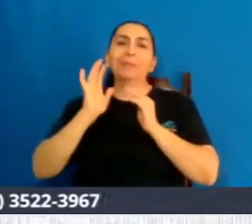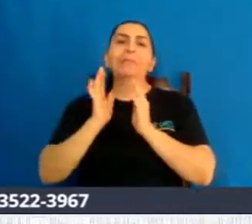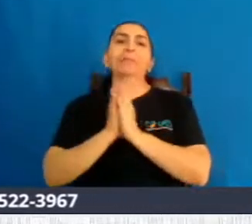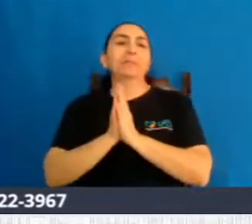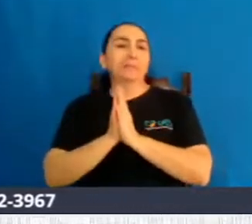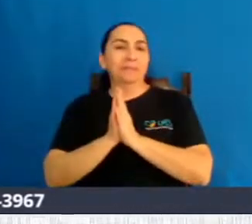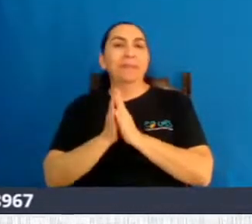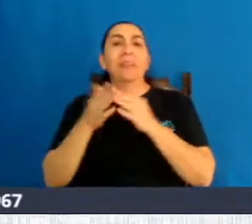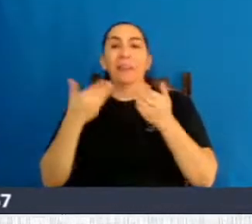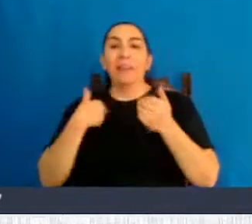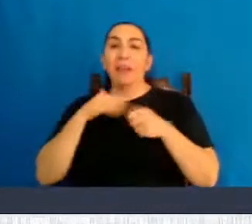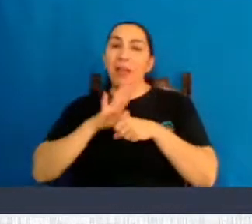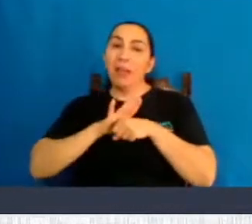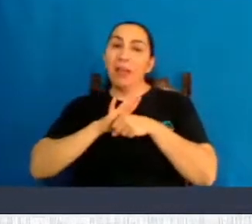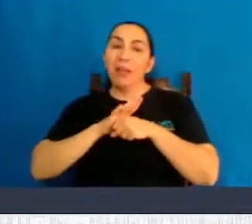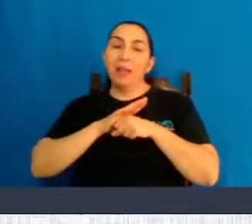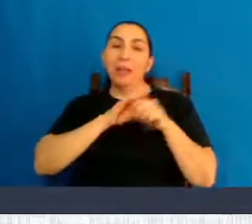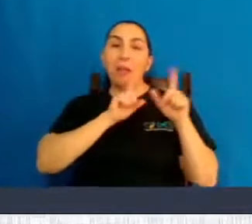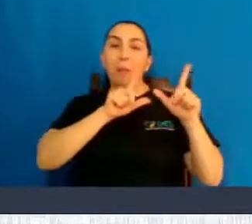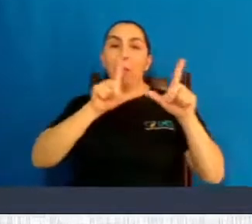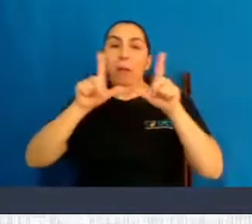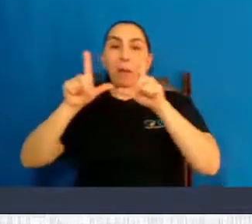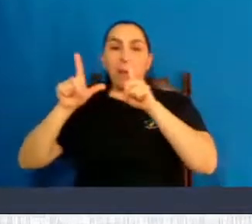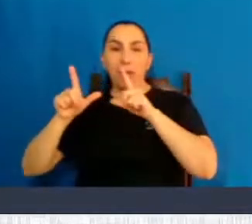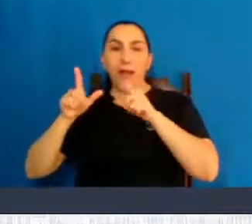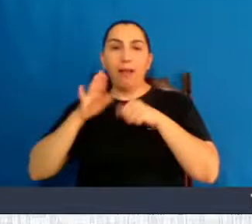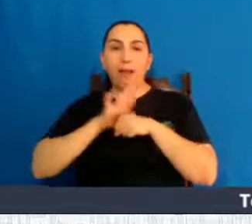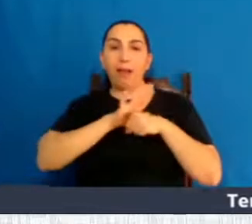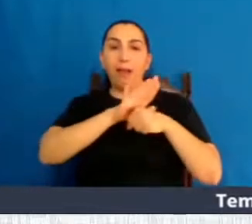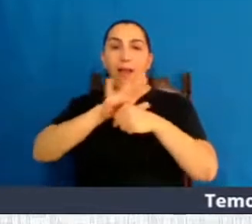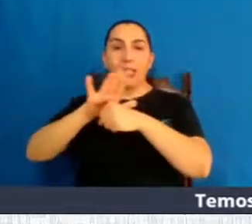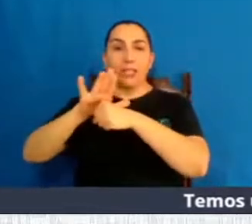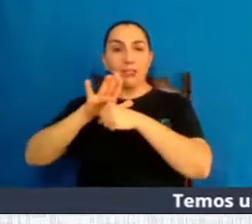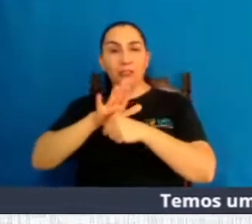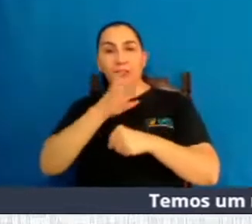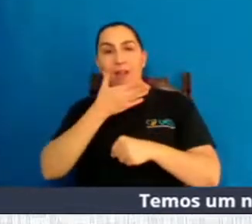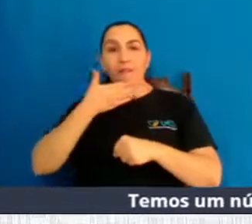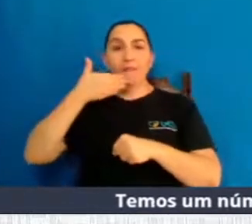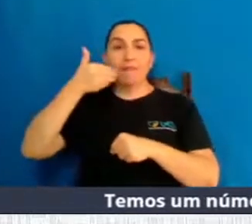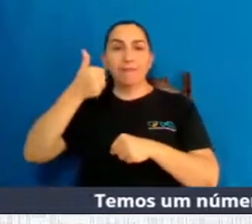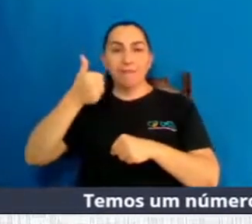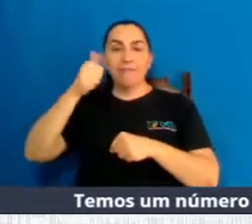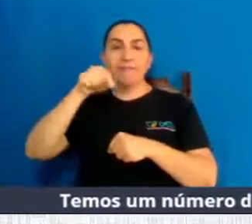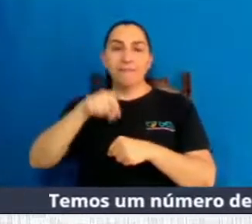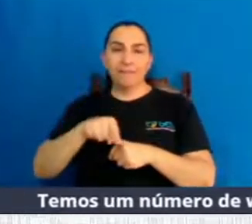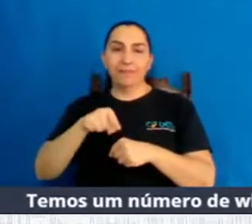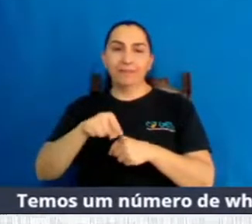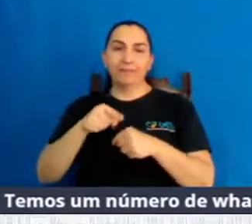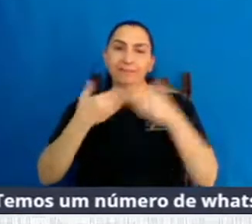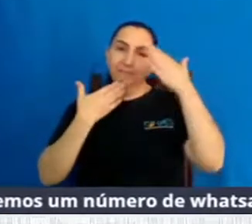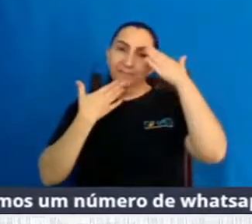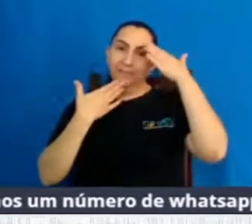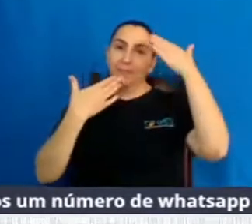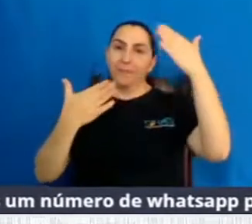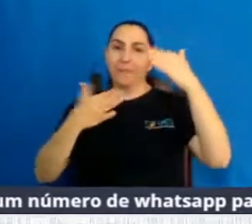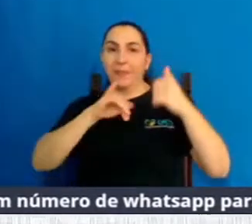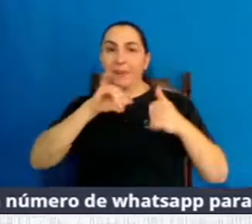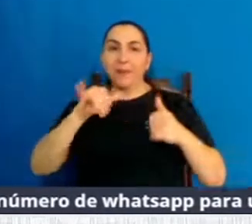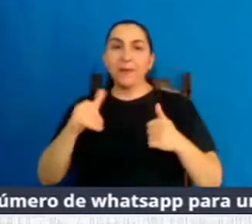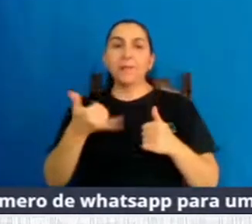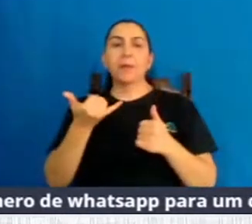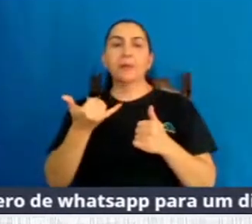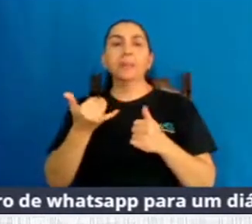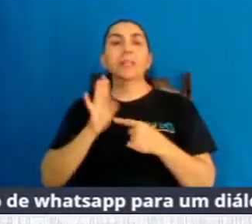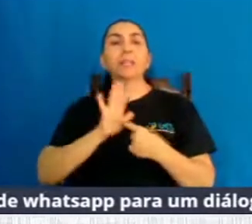menos os slides ajudam a a quem estava acompanhando também, não é, para facilitar. Então, só agradecer a oportunidade,